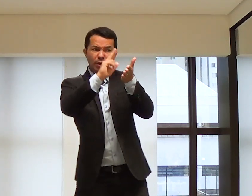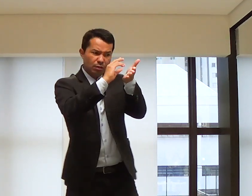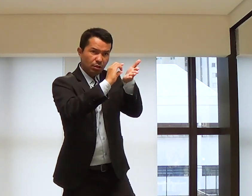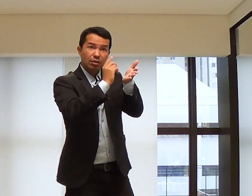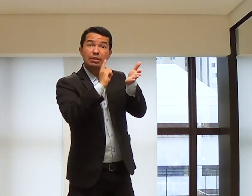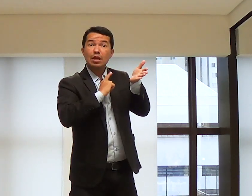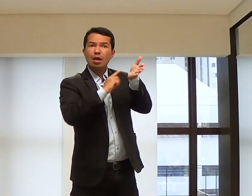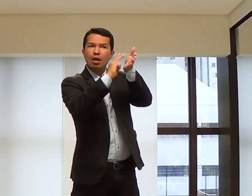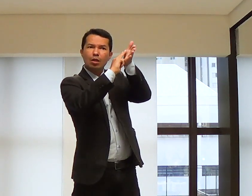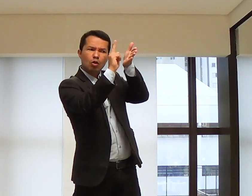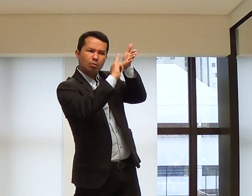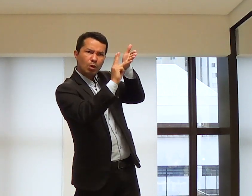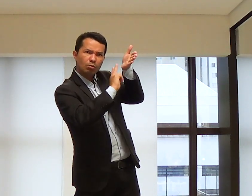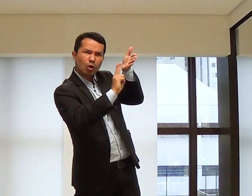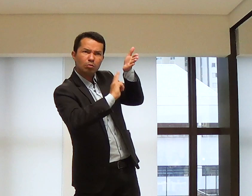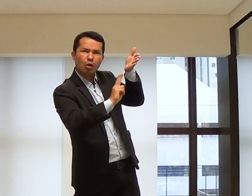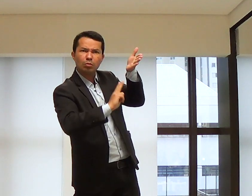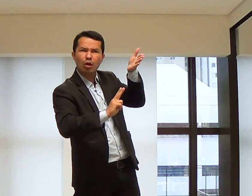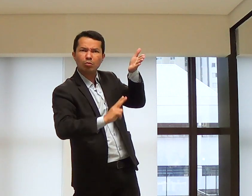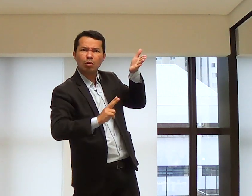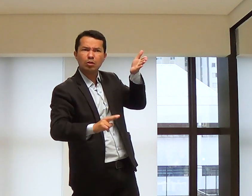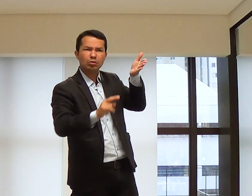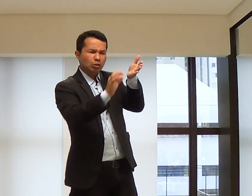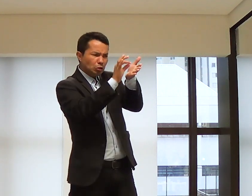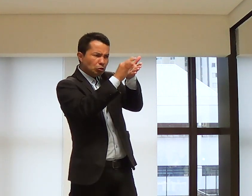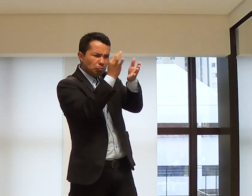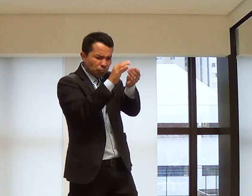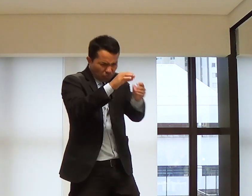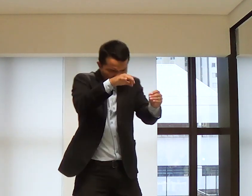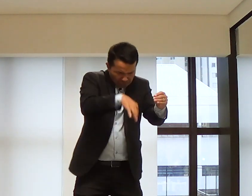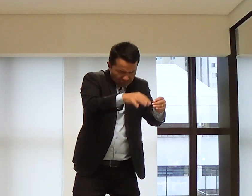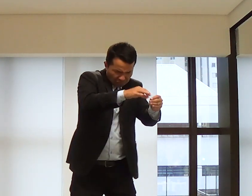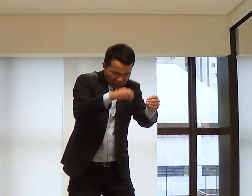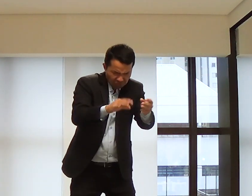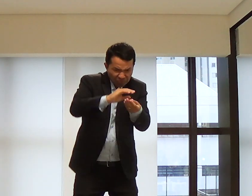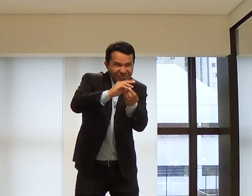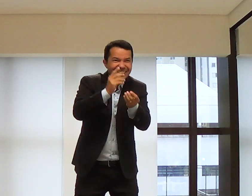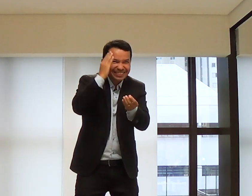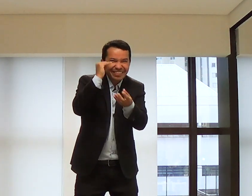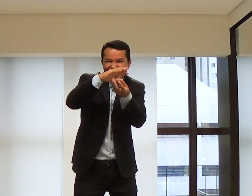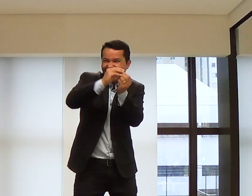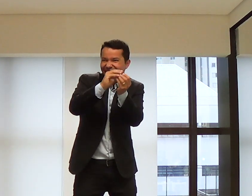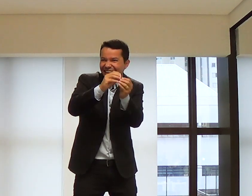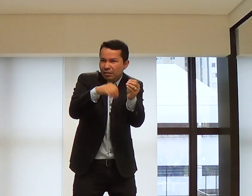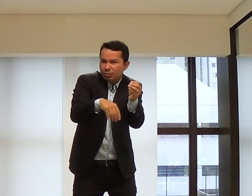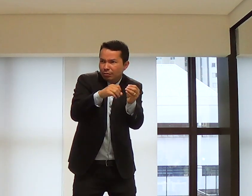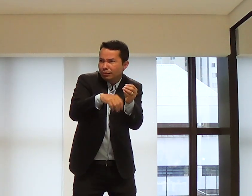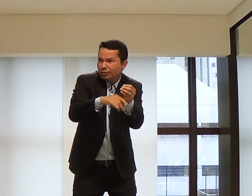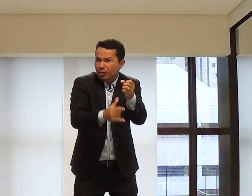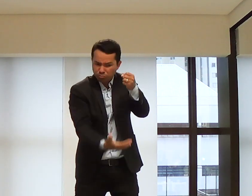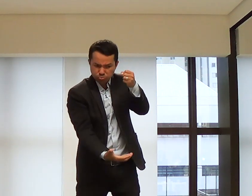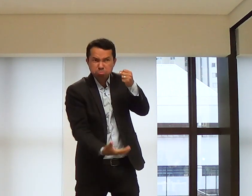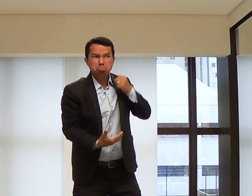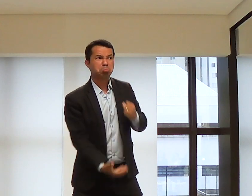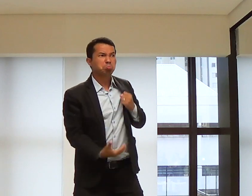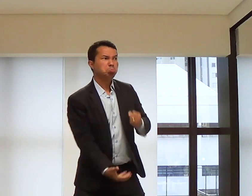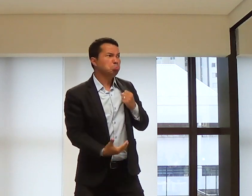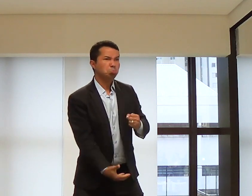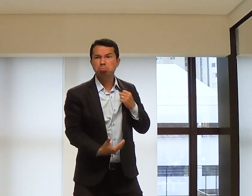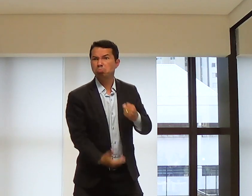Era, eles resolvem então, Deus fala para eles então, lançarem a sorte. E sabe, eles colocam o nome de várias pessoas no saquinho,